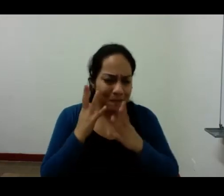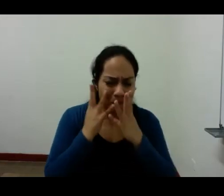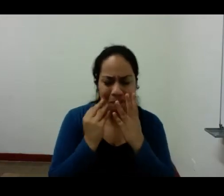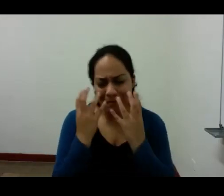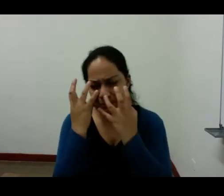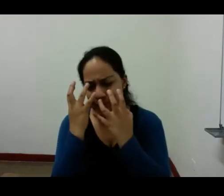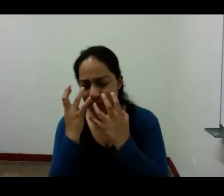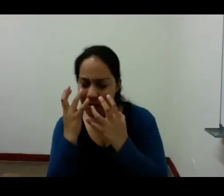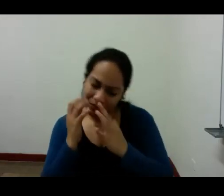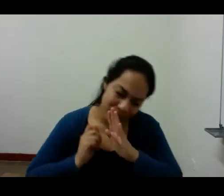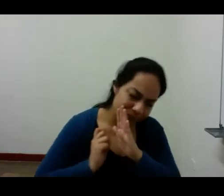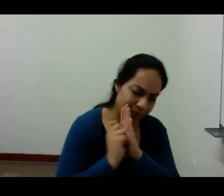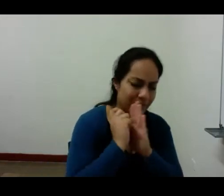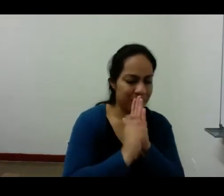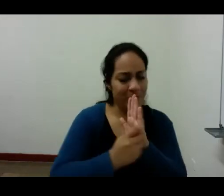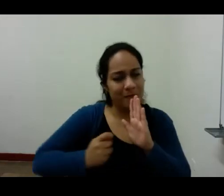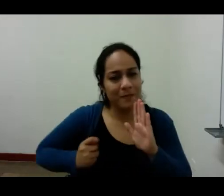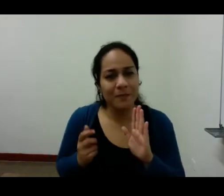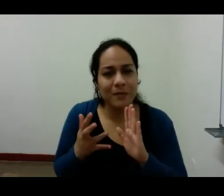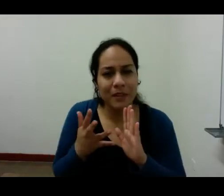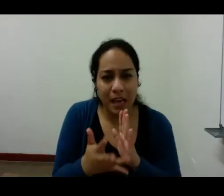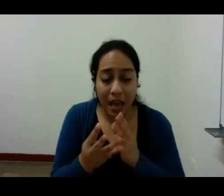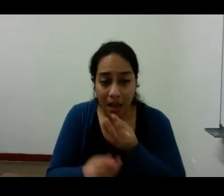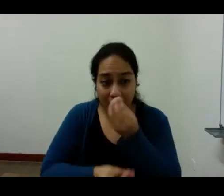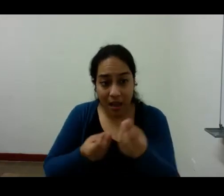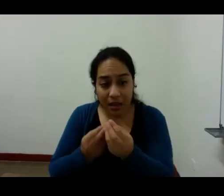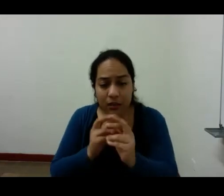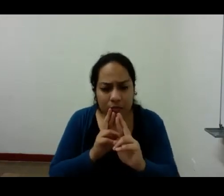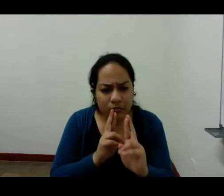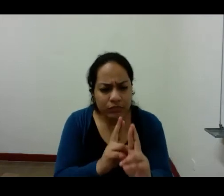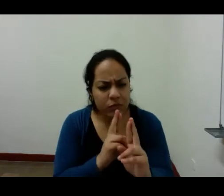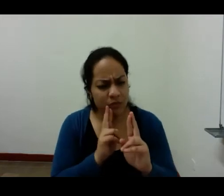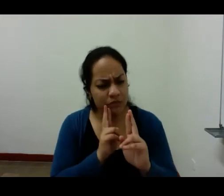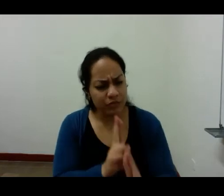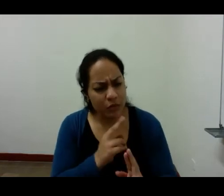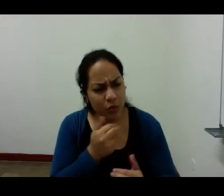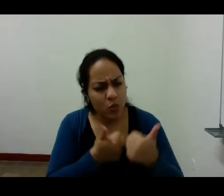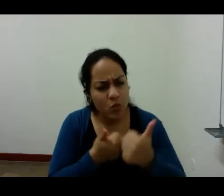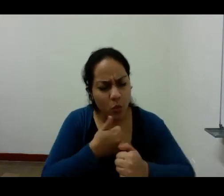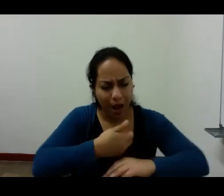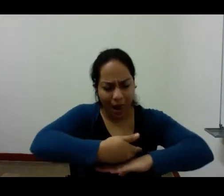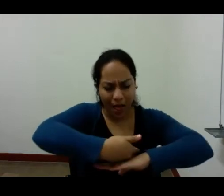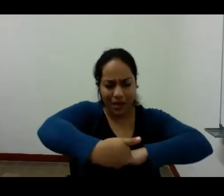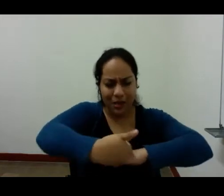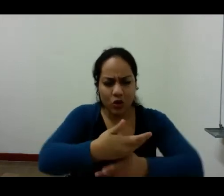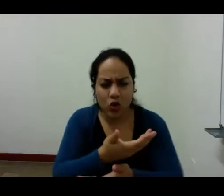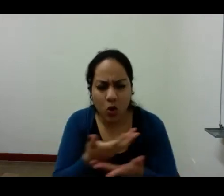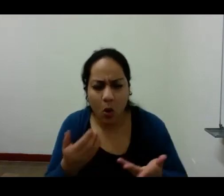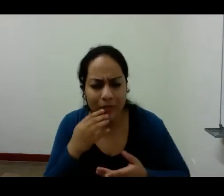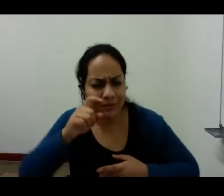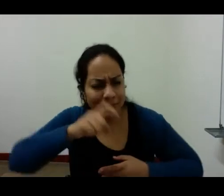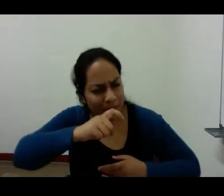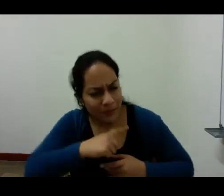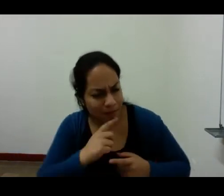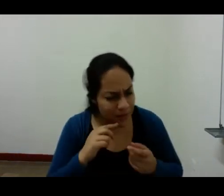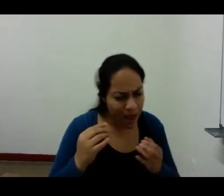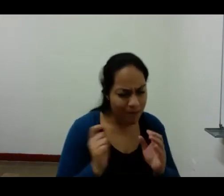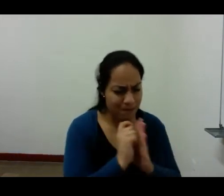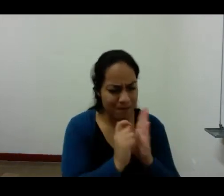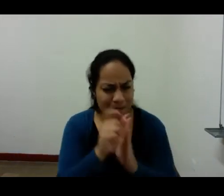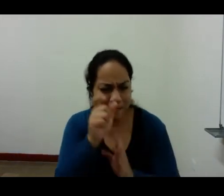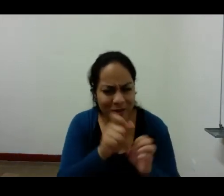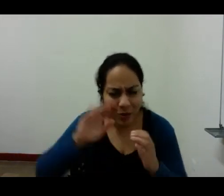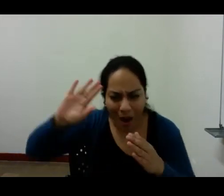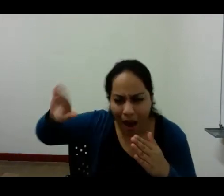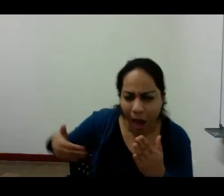que intentan responder a la exigencia de tornar literarios la